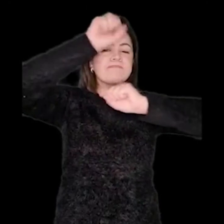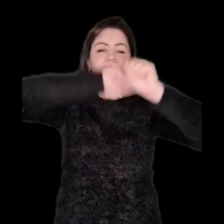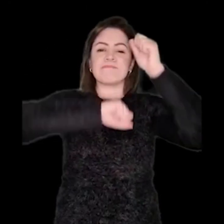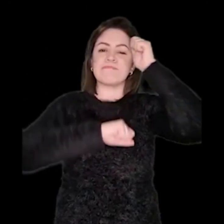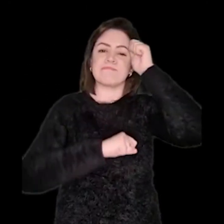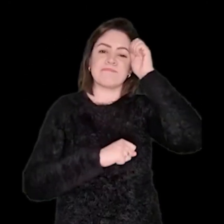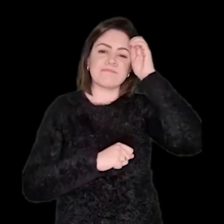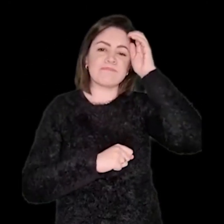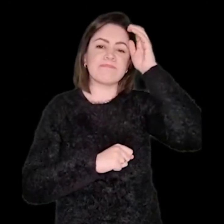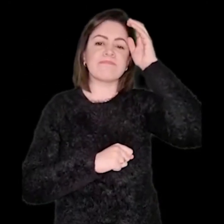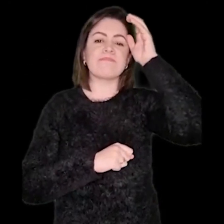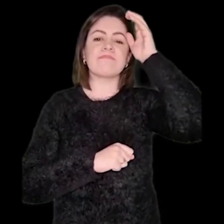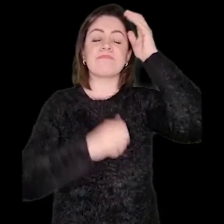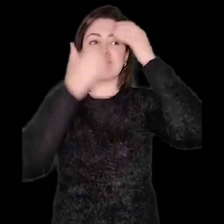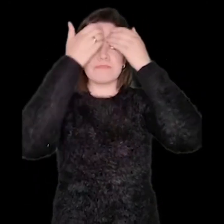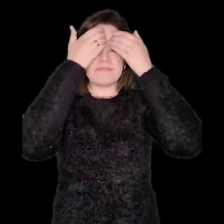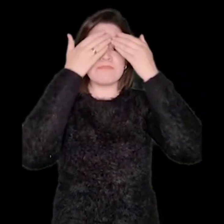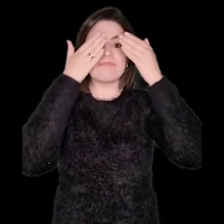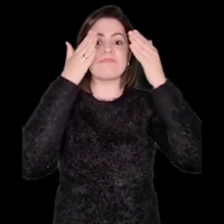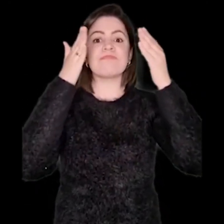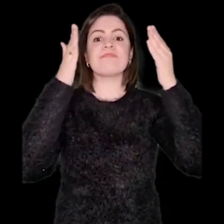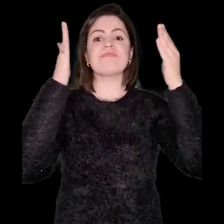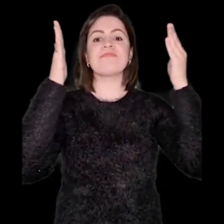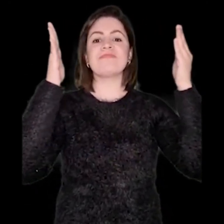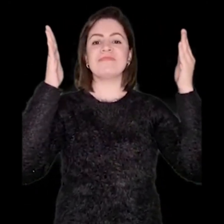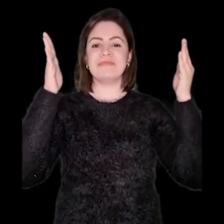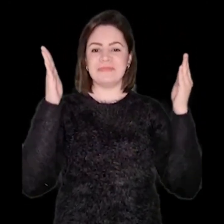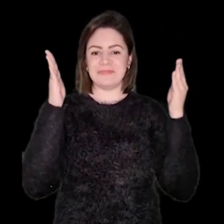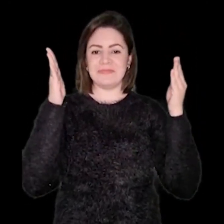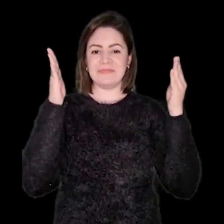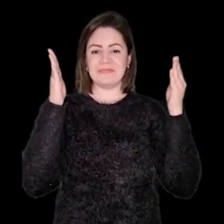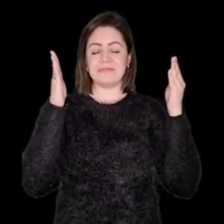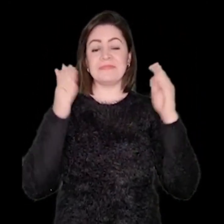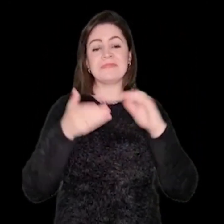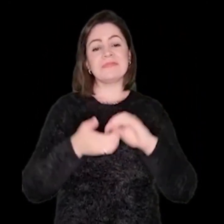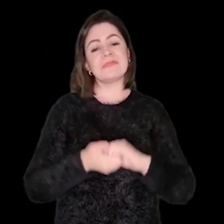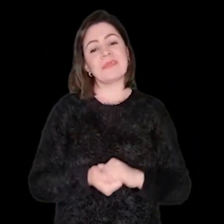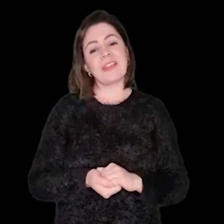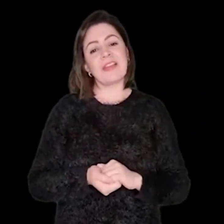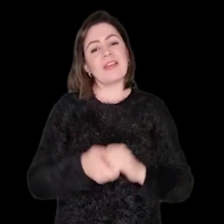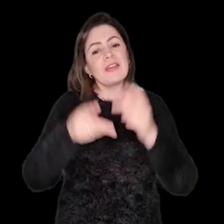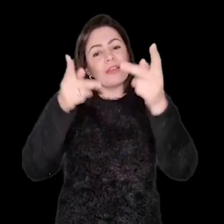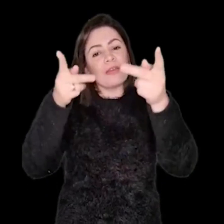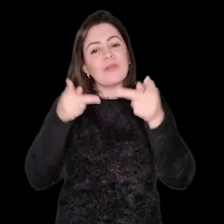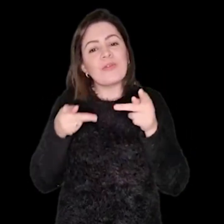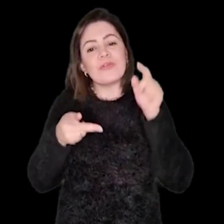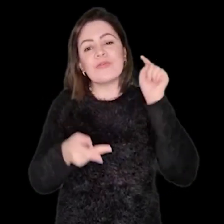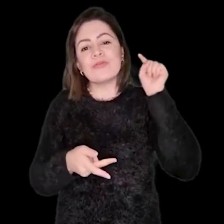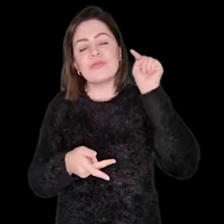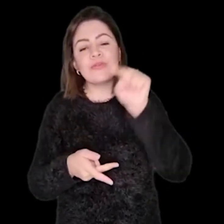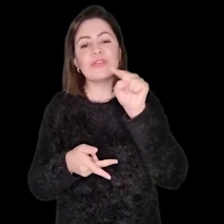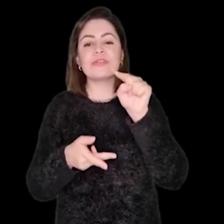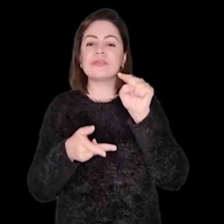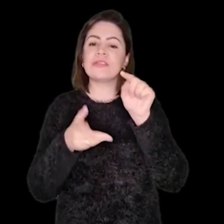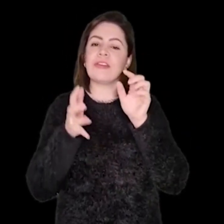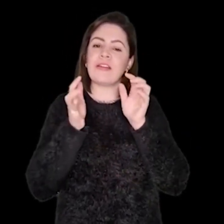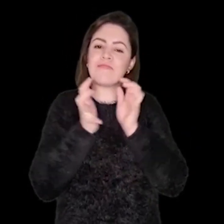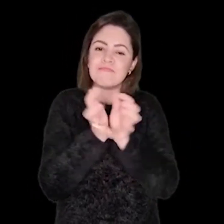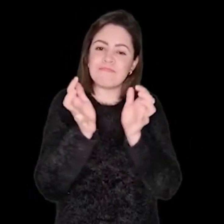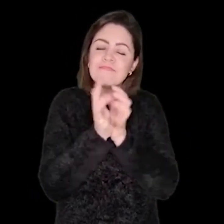experiência, de muito aprendizado, de muito conhecimento. Ampliando as minhas visões.